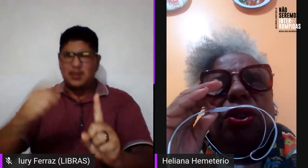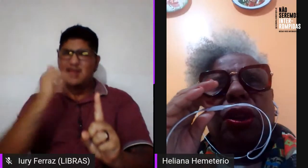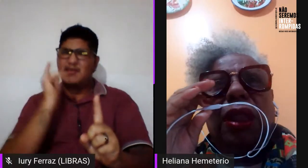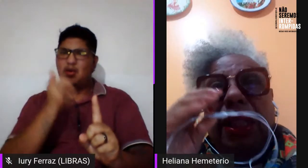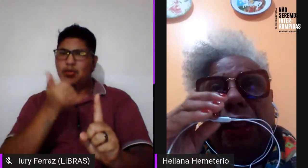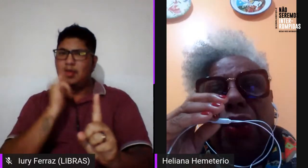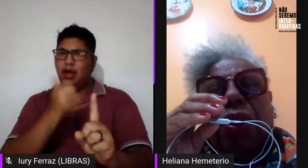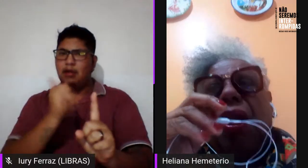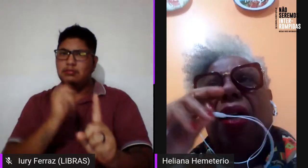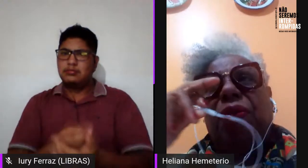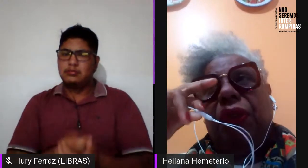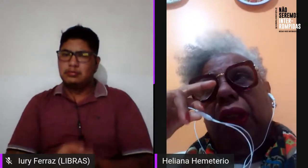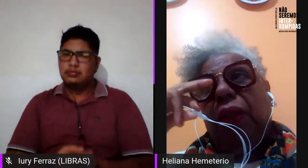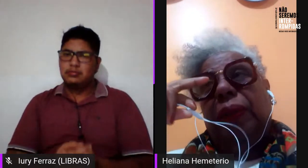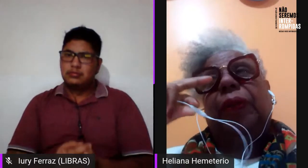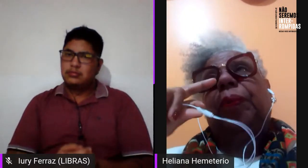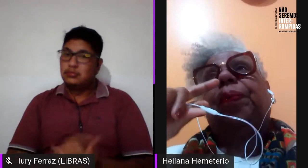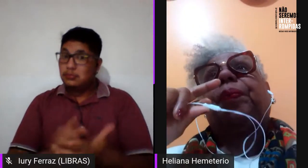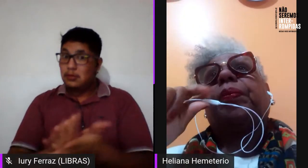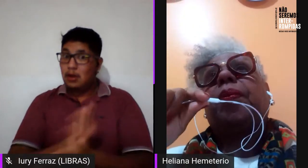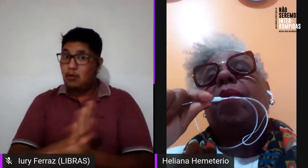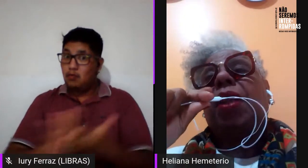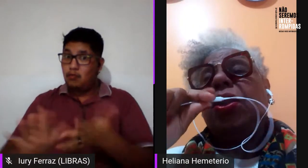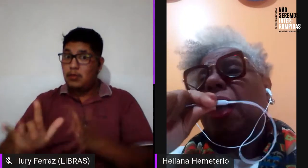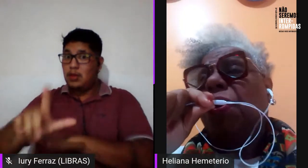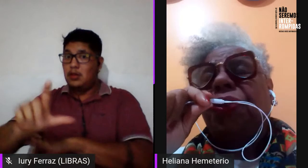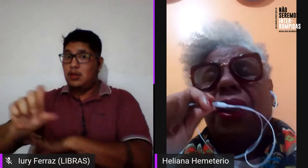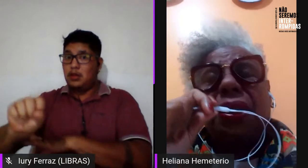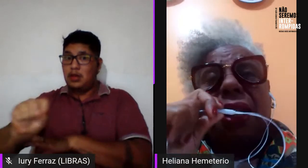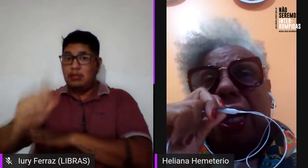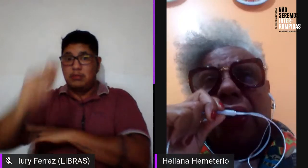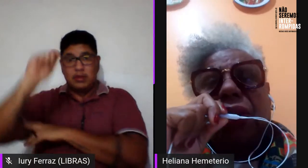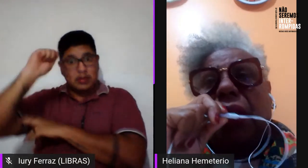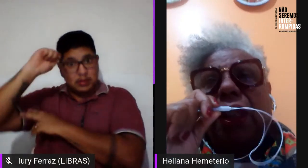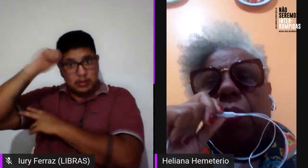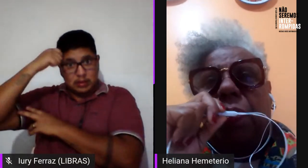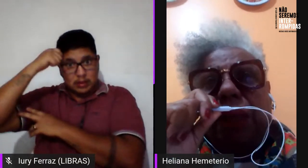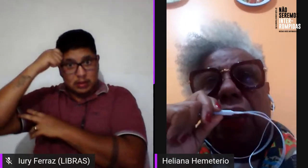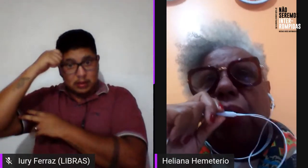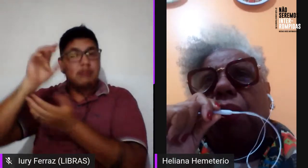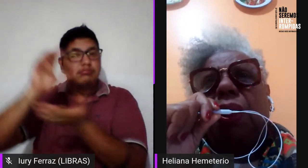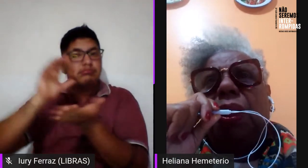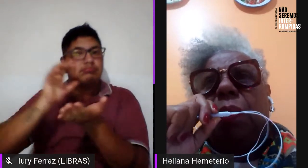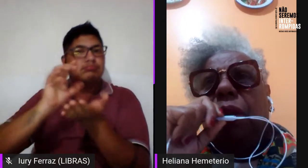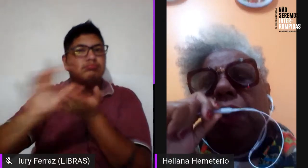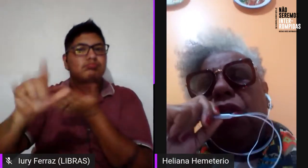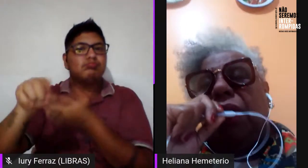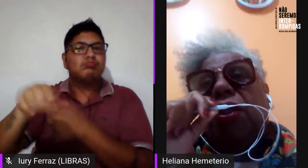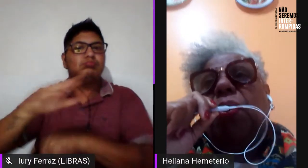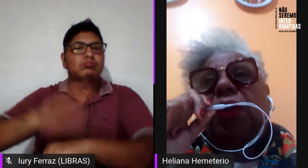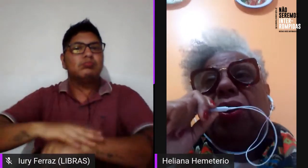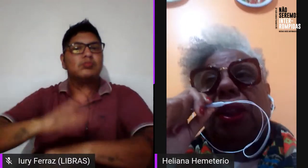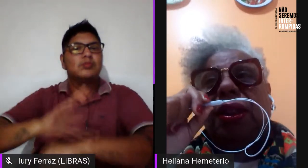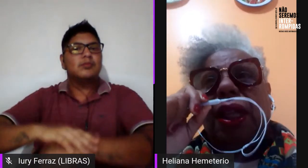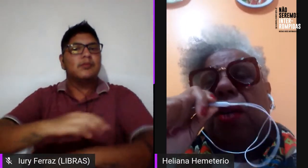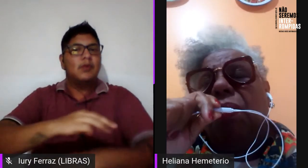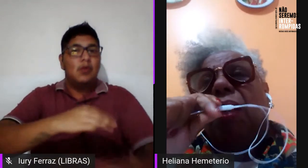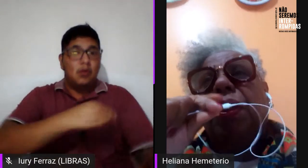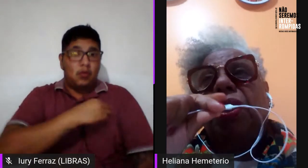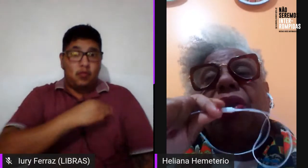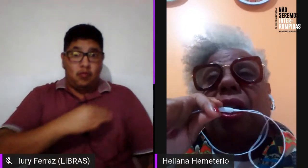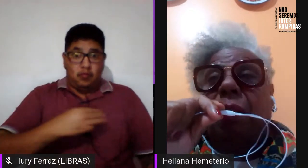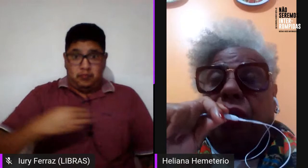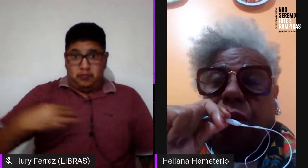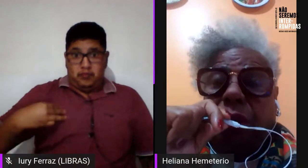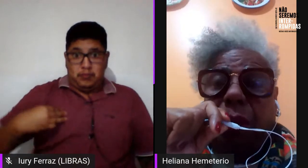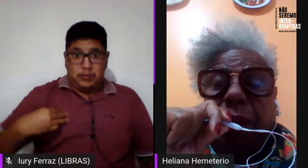lésbicas negras estavam financiadas naquele momento pelo Ministério de Igualdade Racial,